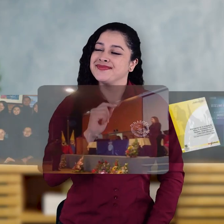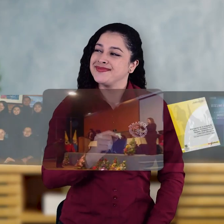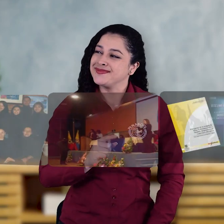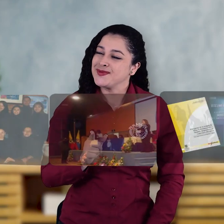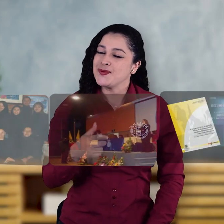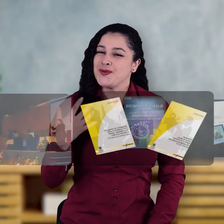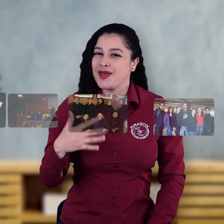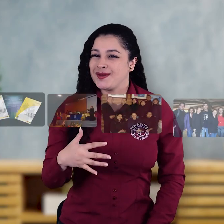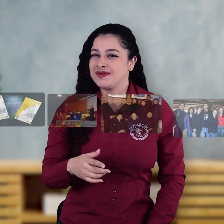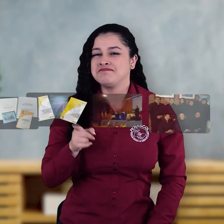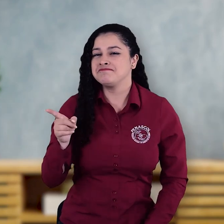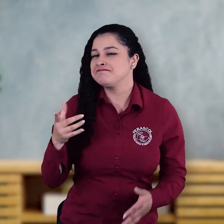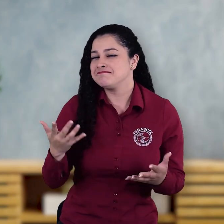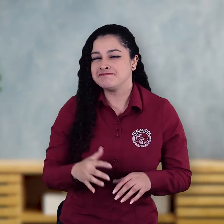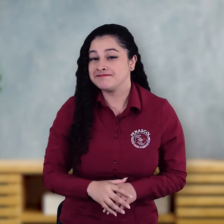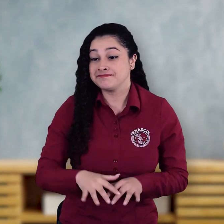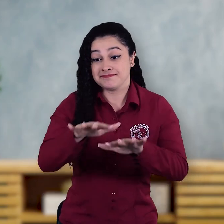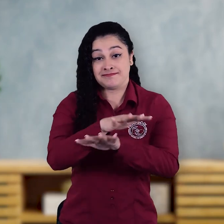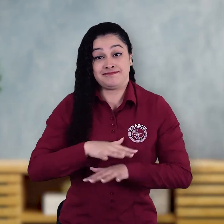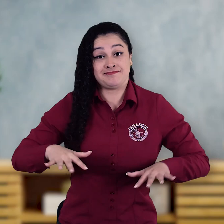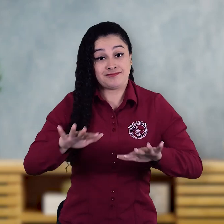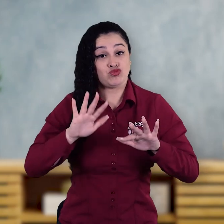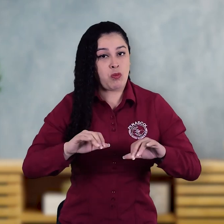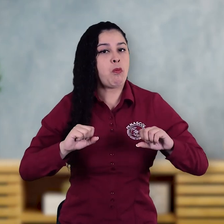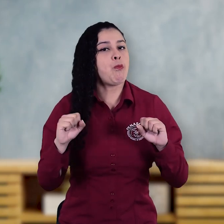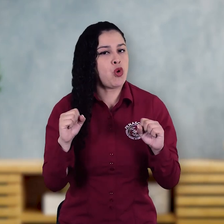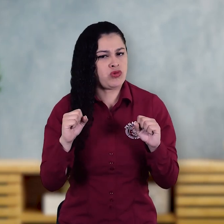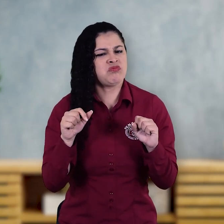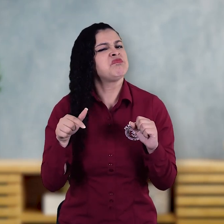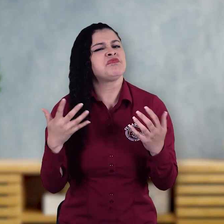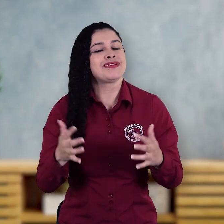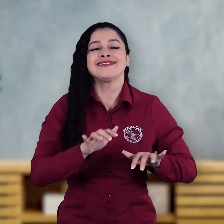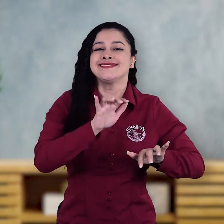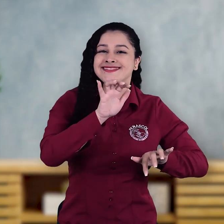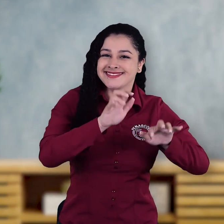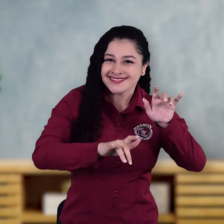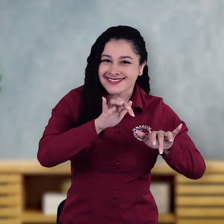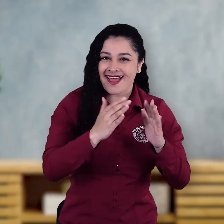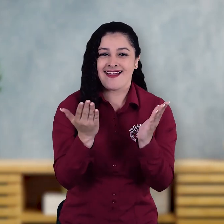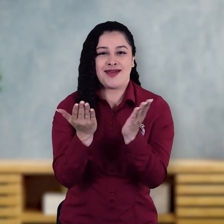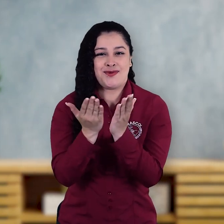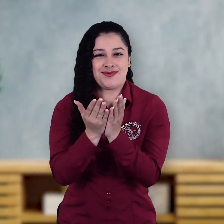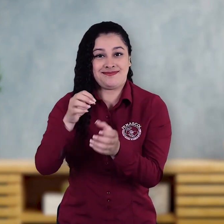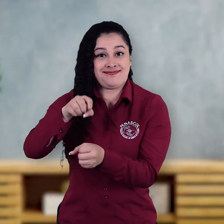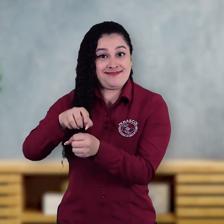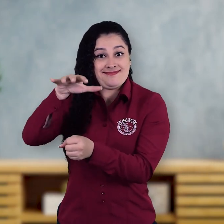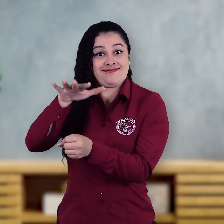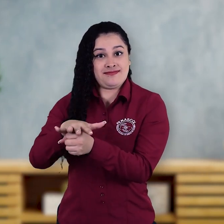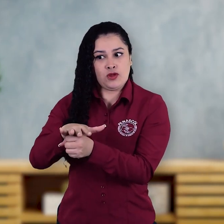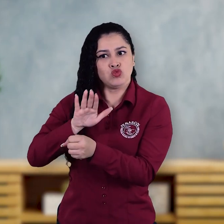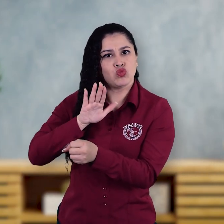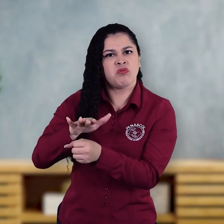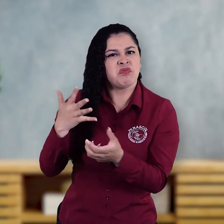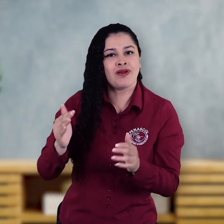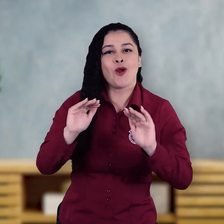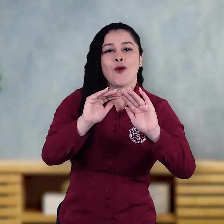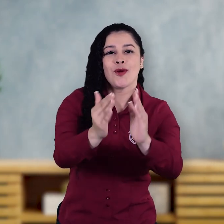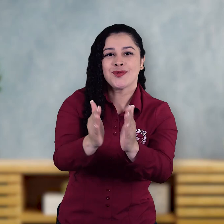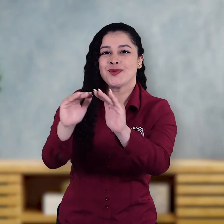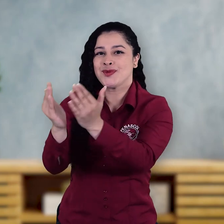¡Wow! Este se desarrolló en la ciudad de Bogotá. La Secretaría de Educación Distrital requería en las diferentes